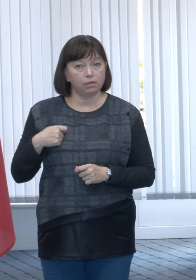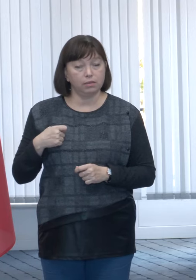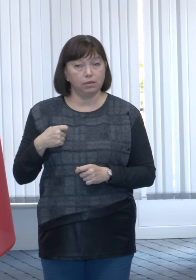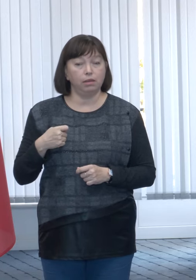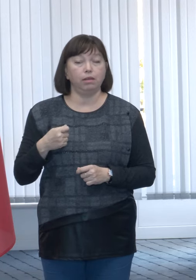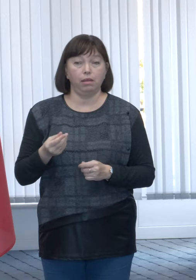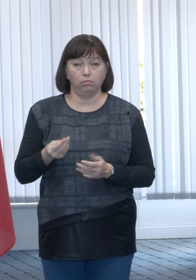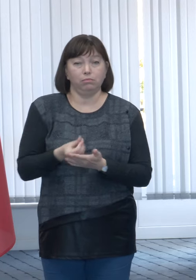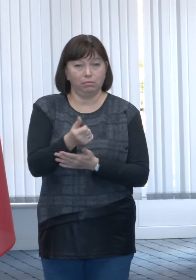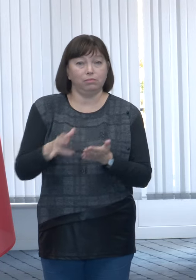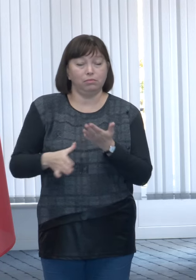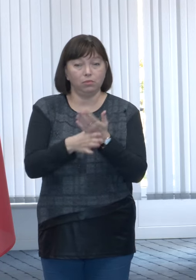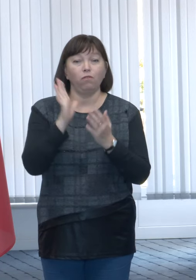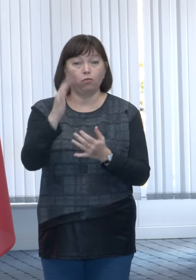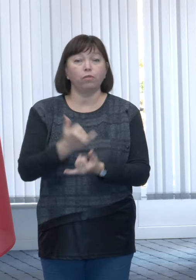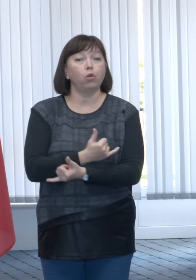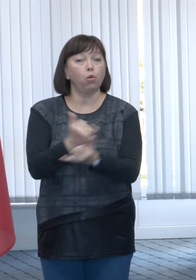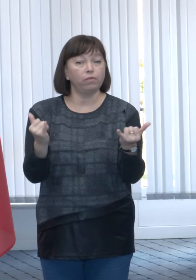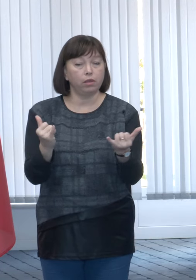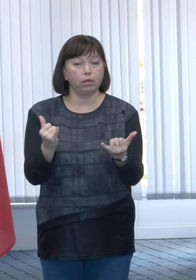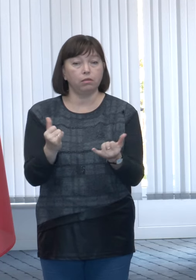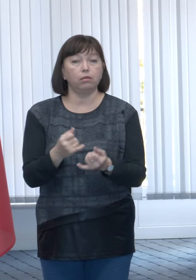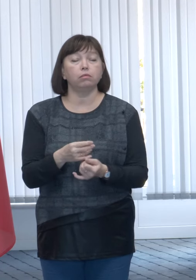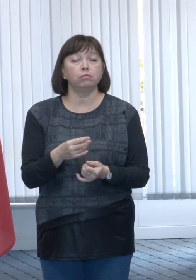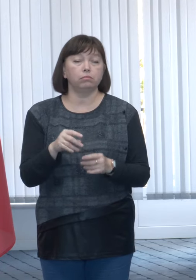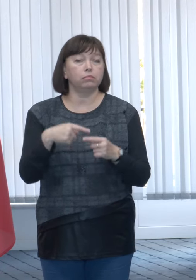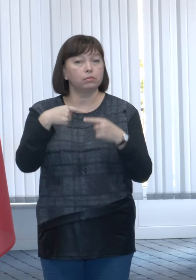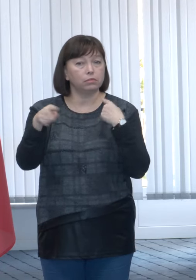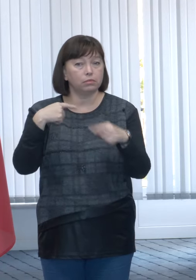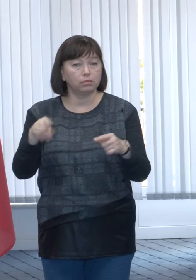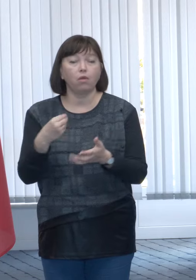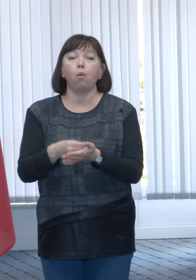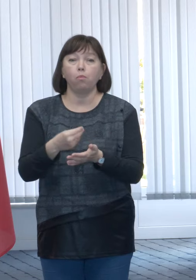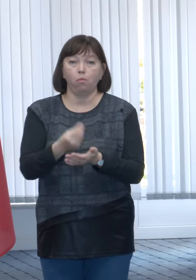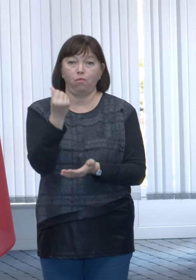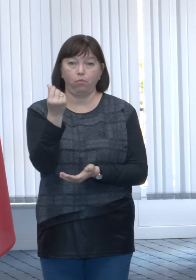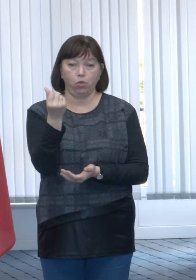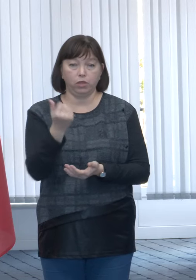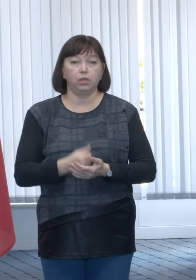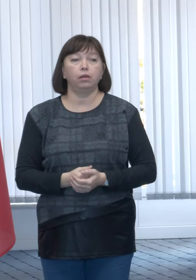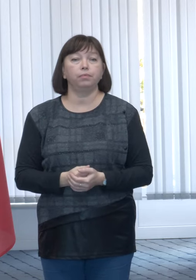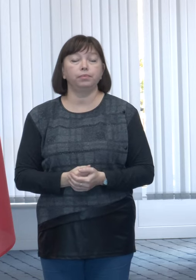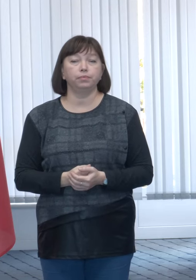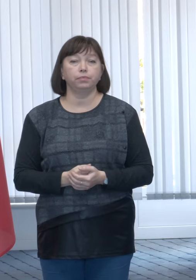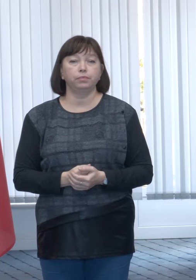vor fi oferite în mod monetar, deci toți beneficiarii vor primi